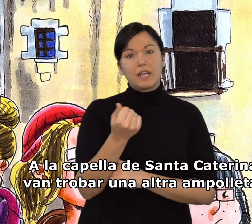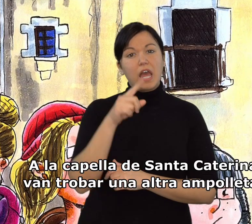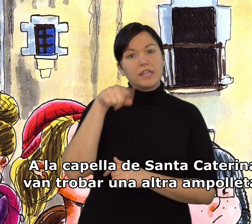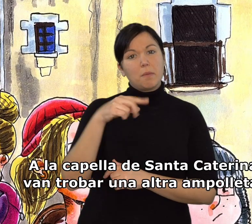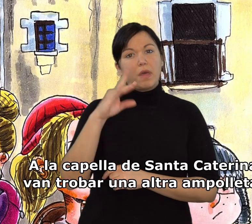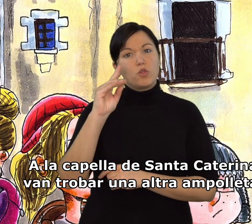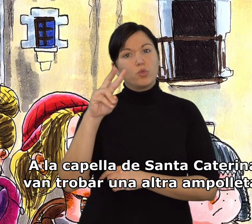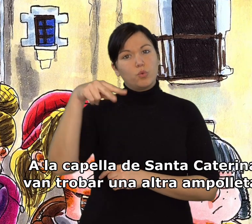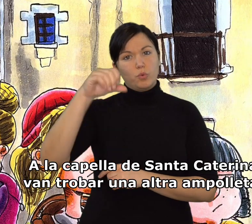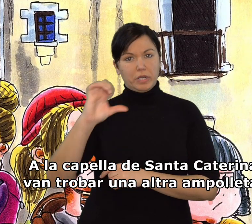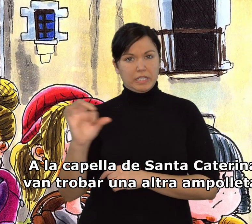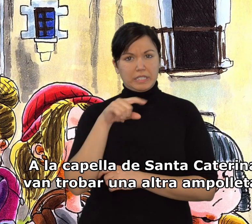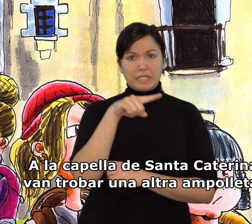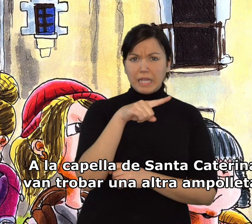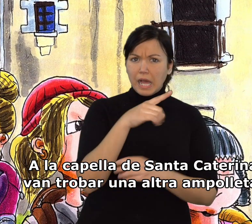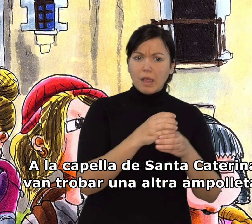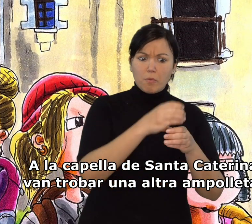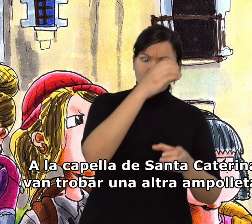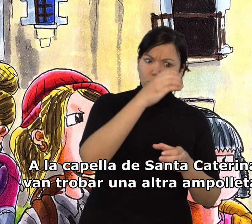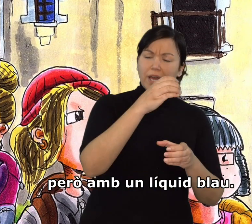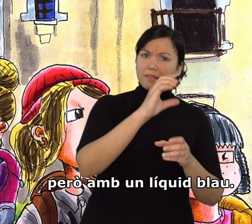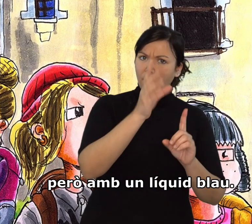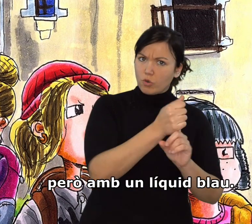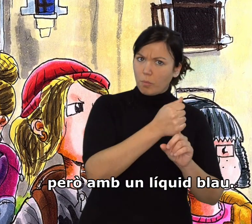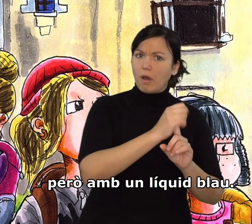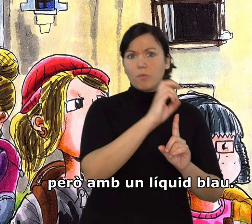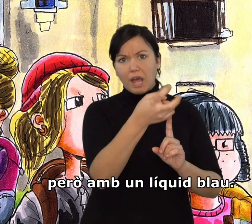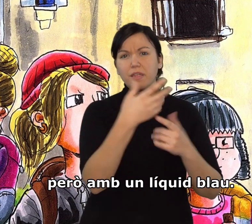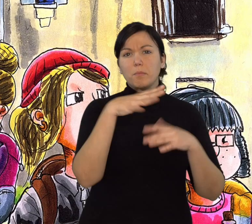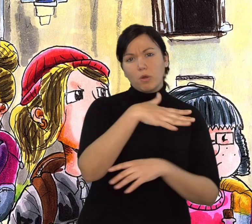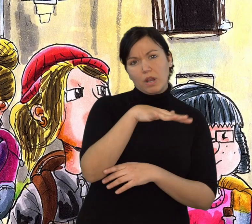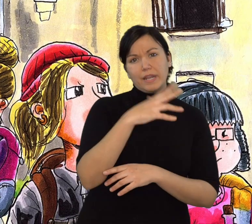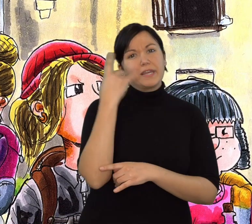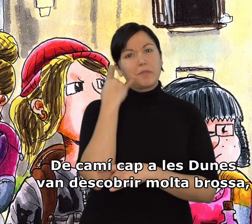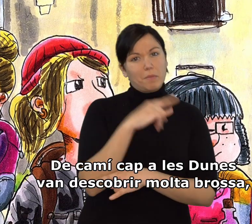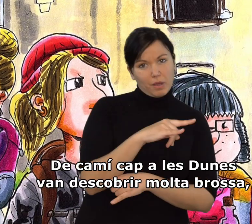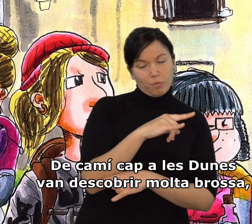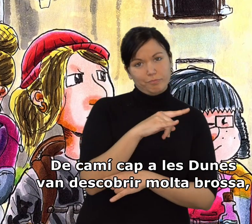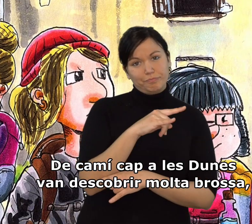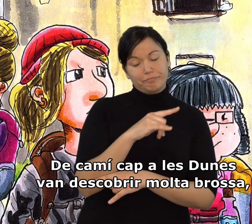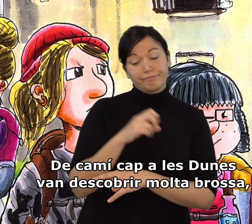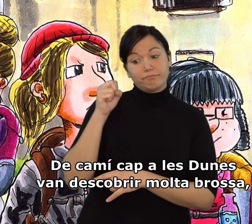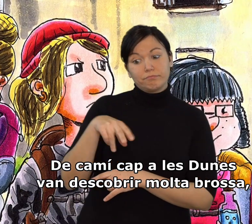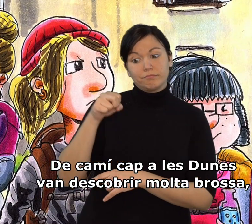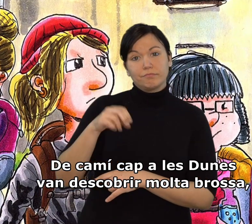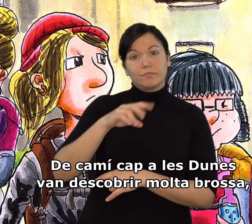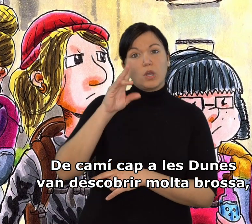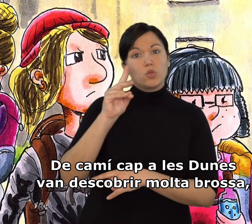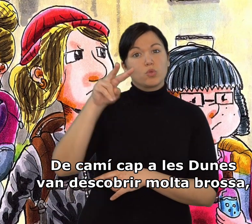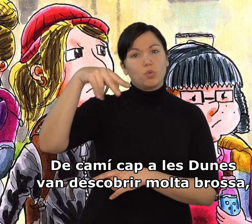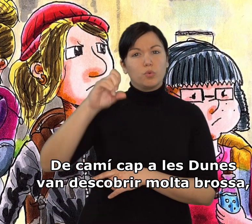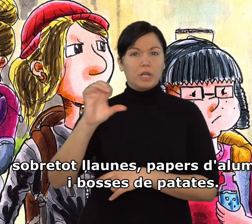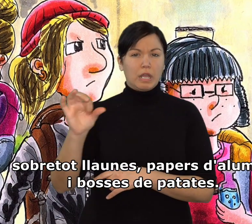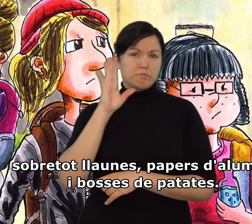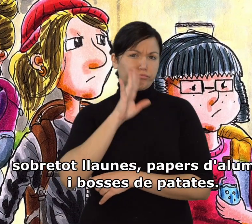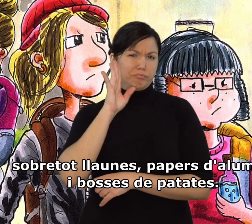A la capella de Santa Caterina van trobar una altra ampolleta, però amb un líquid blau. De camí cap a les Dunes, van descobrir molta